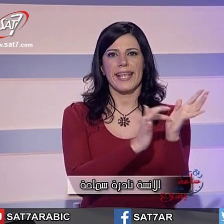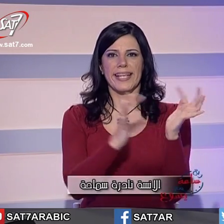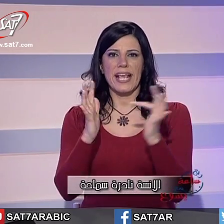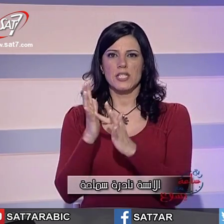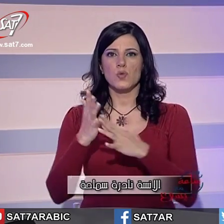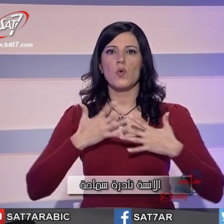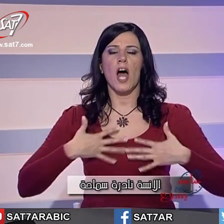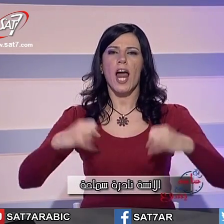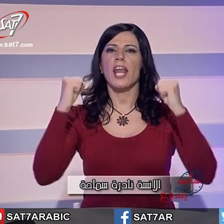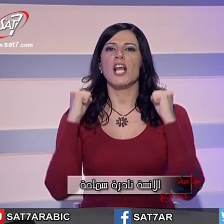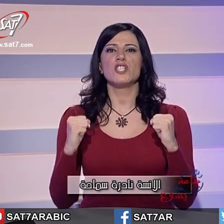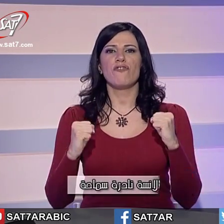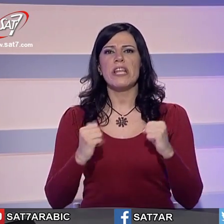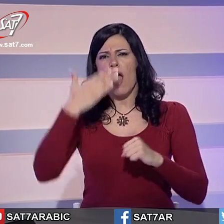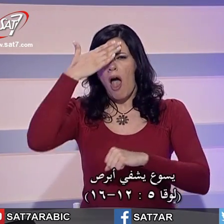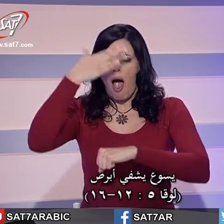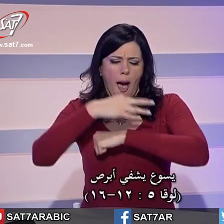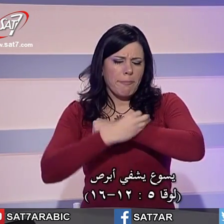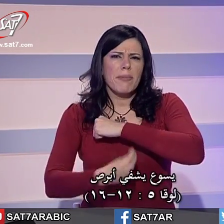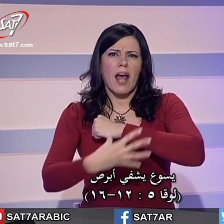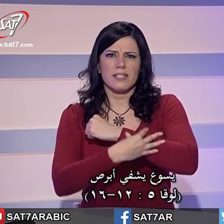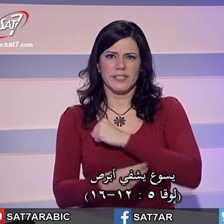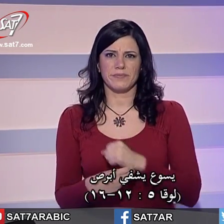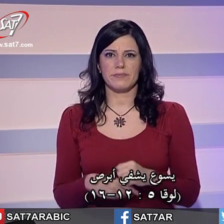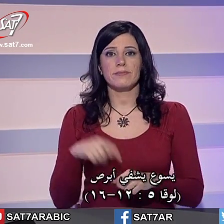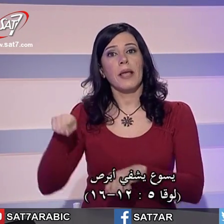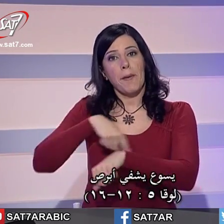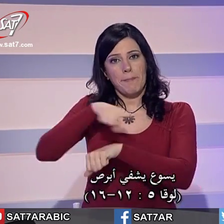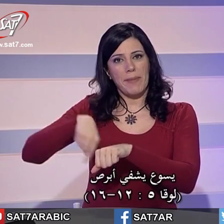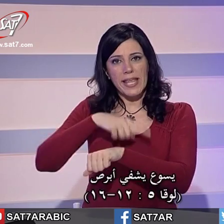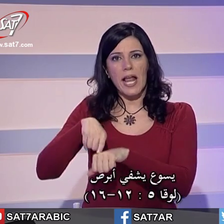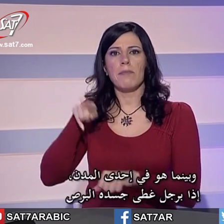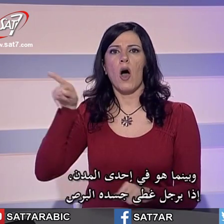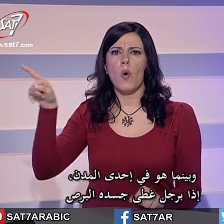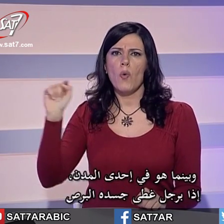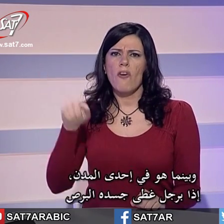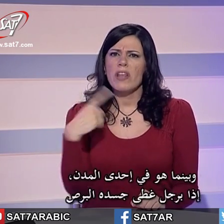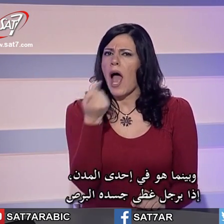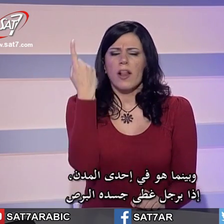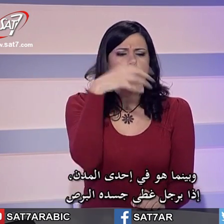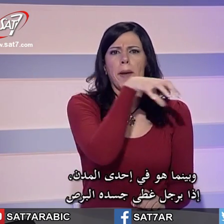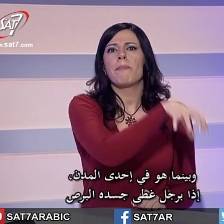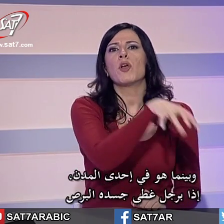يسوع يشفي أبرص وبينما هو في إحدى المدن